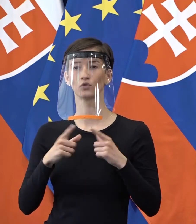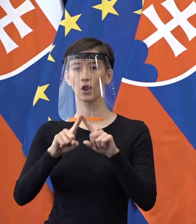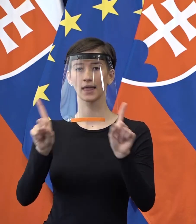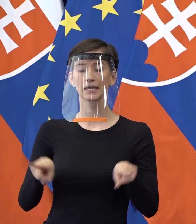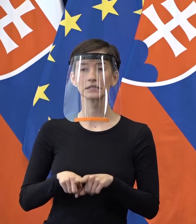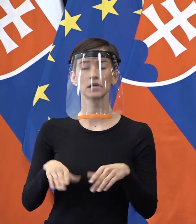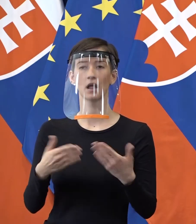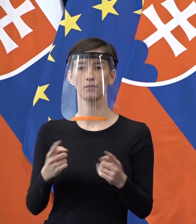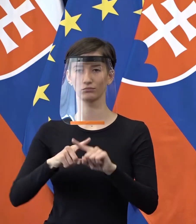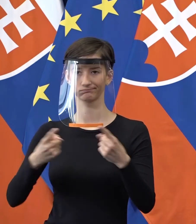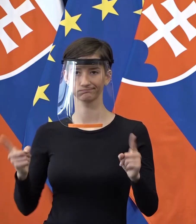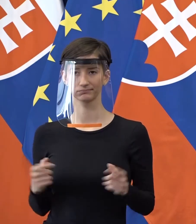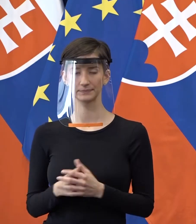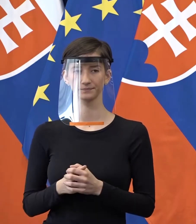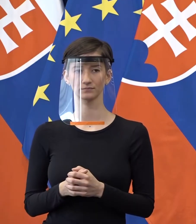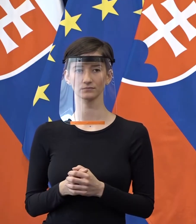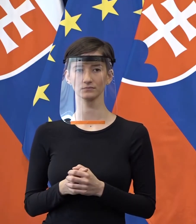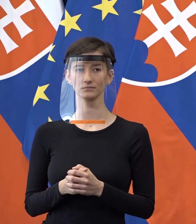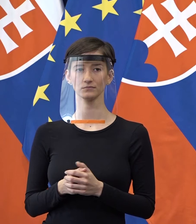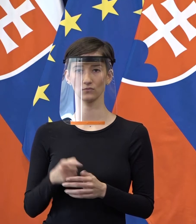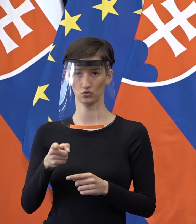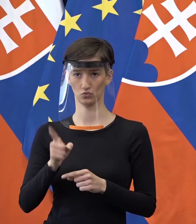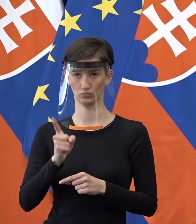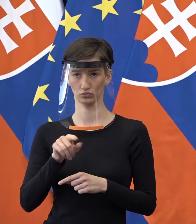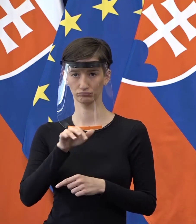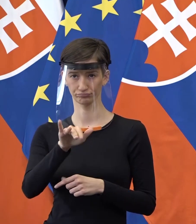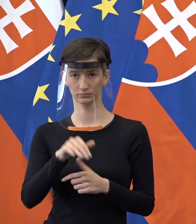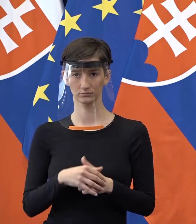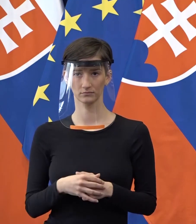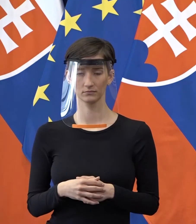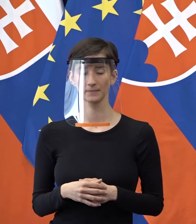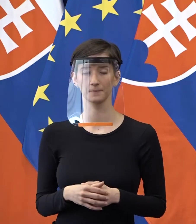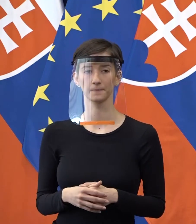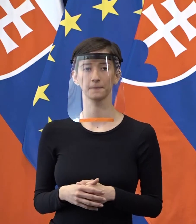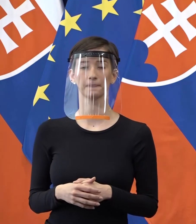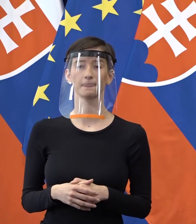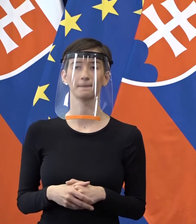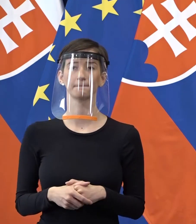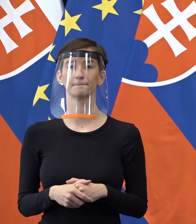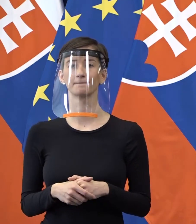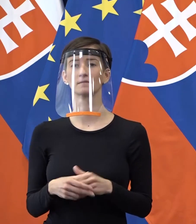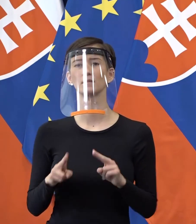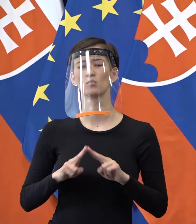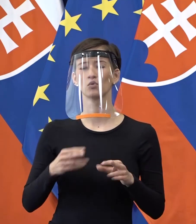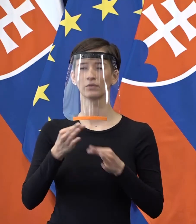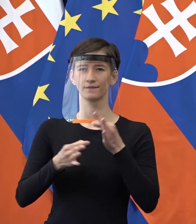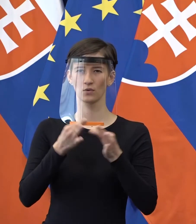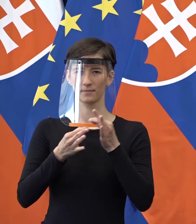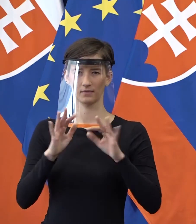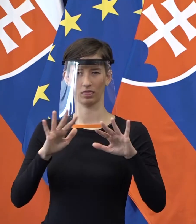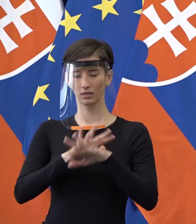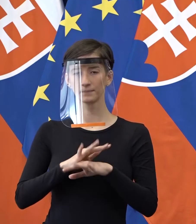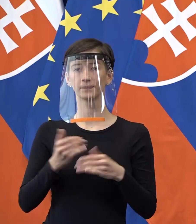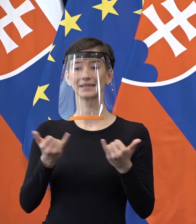Ako to teda bude? A čo budú musieť mať zo sebou ľudia, ktorí sa budú pohybovať? Možno nastal nejaký informačný šum. Ja